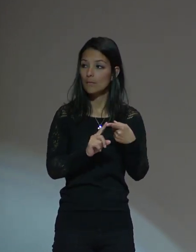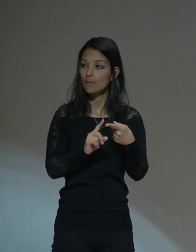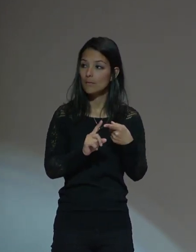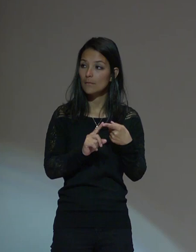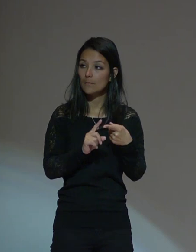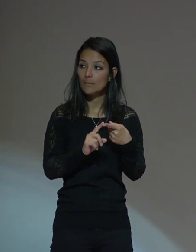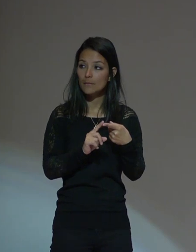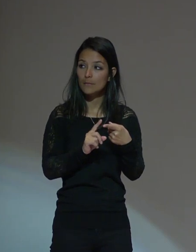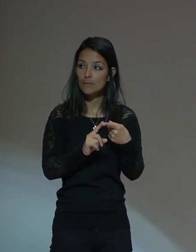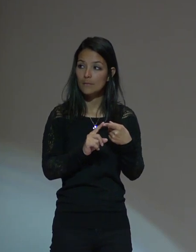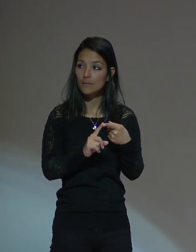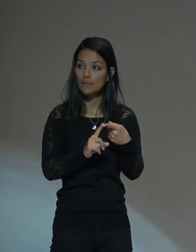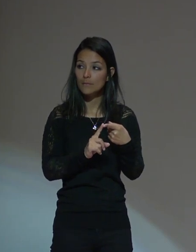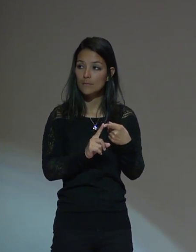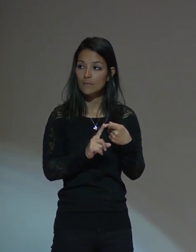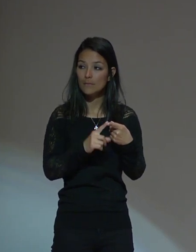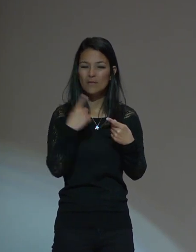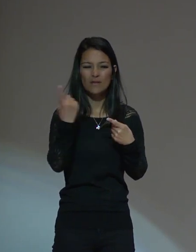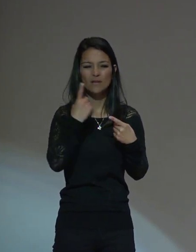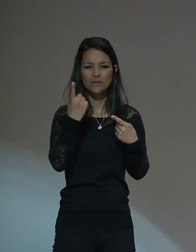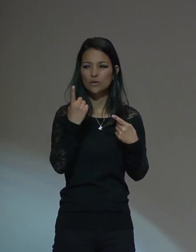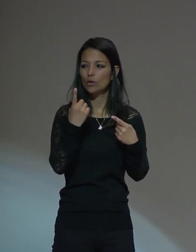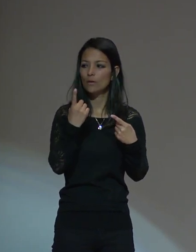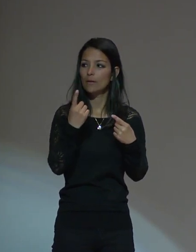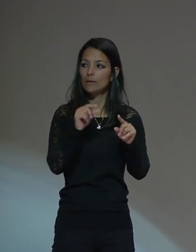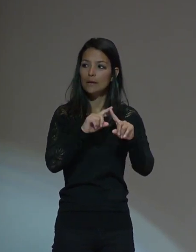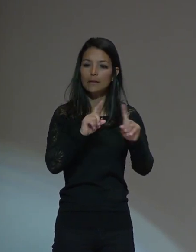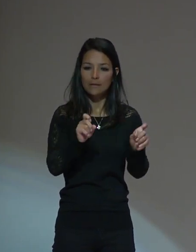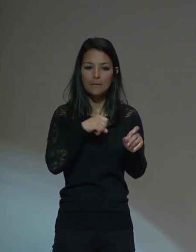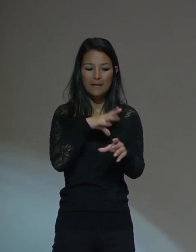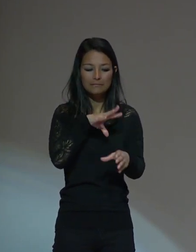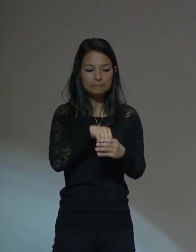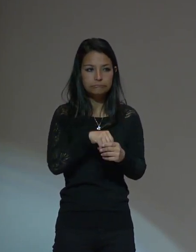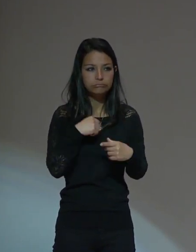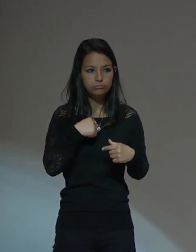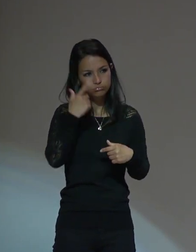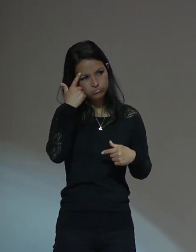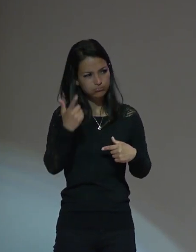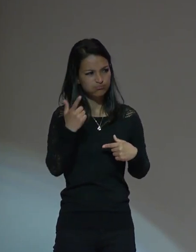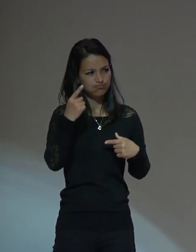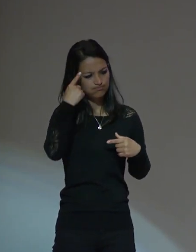primera parte sobre los desafíos